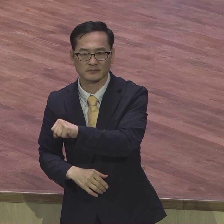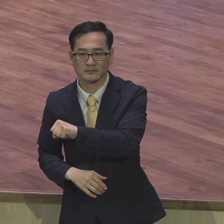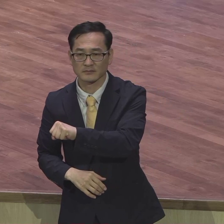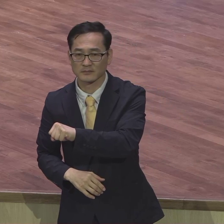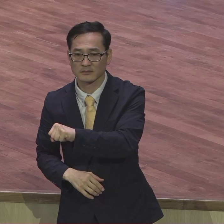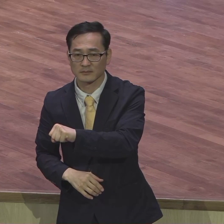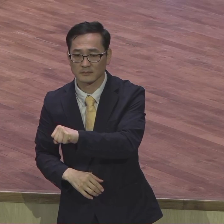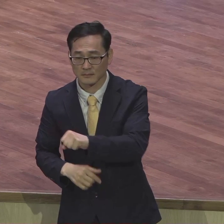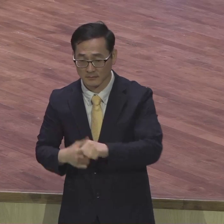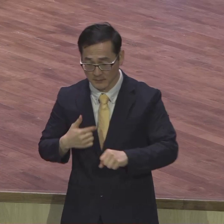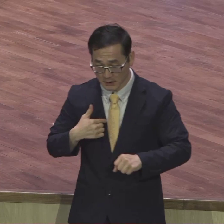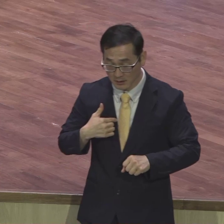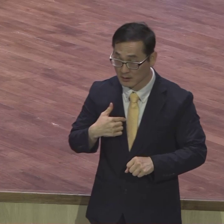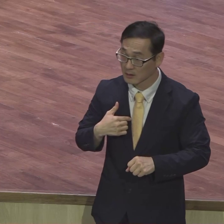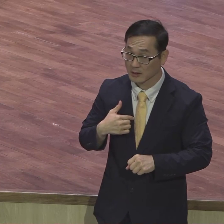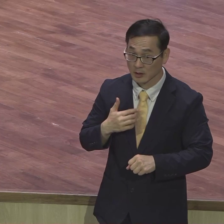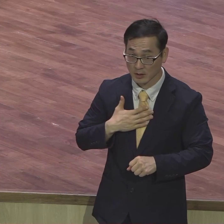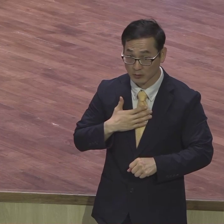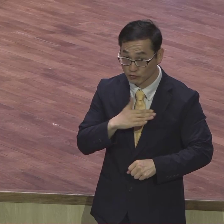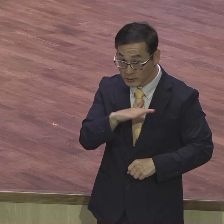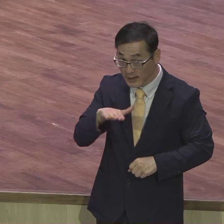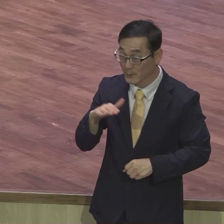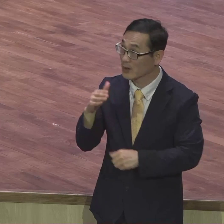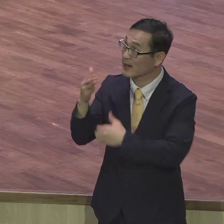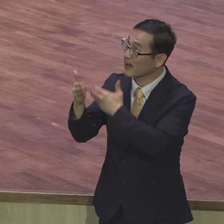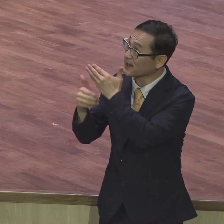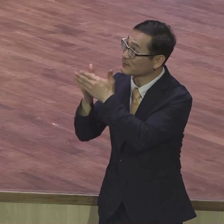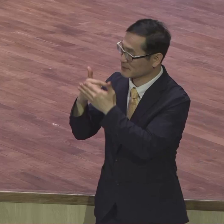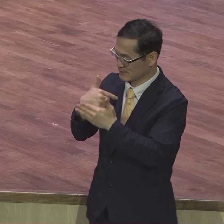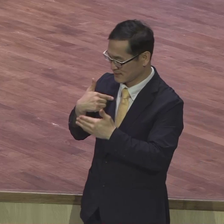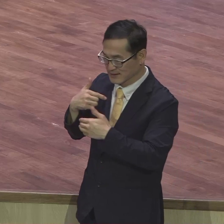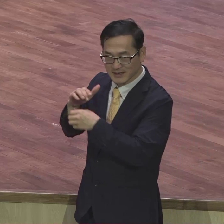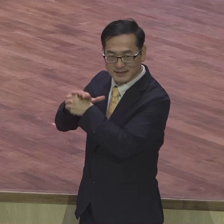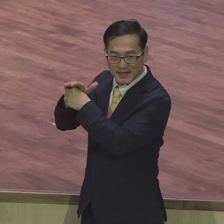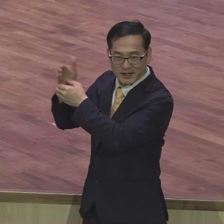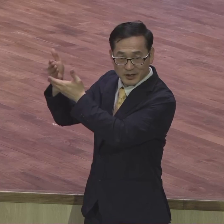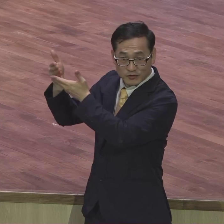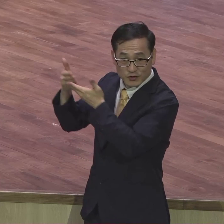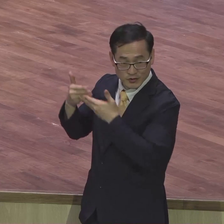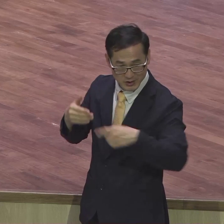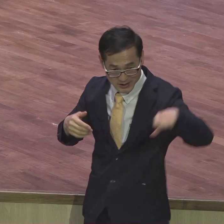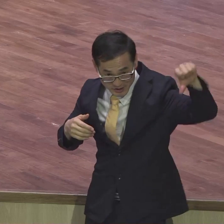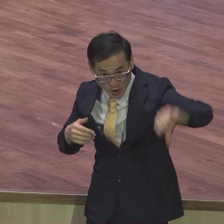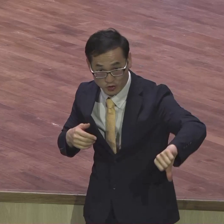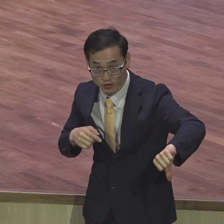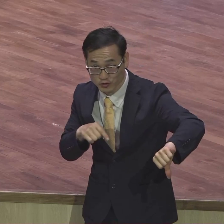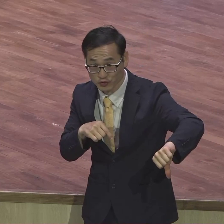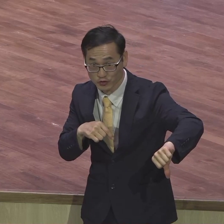격렬이 풍성하신 하나님께서 우리를 사랑하셔서 이 모든 저주에서 빼주었습니다